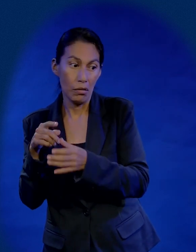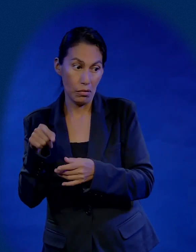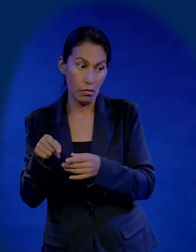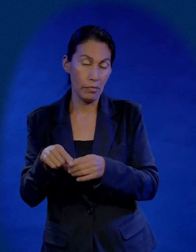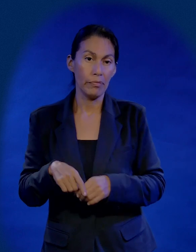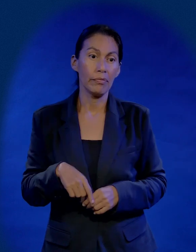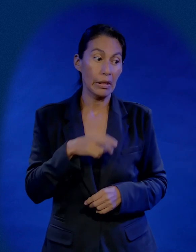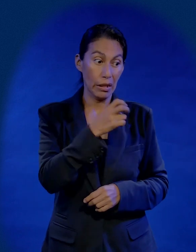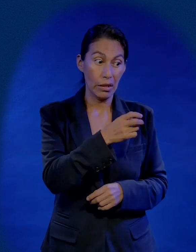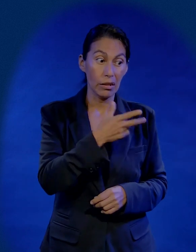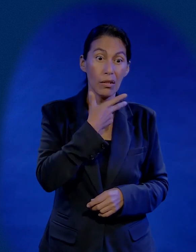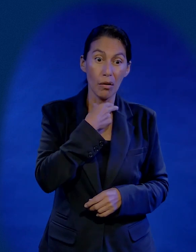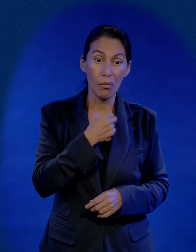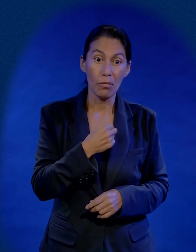contestó así? Porque ese hombre era Judas.